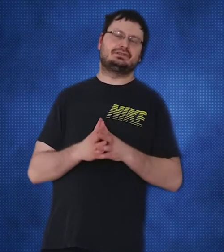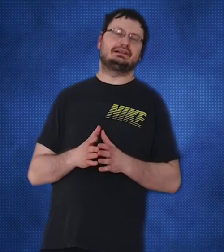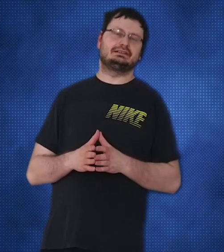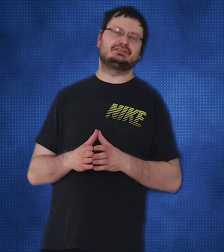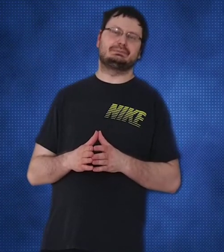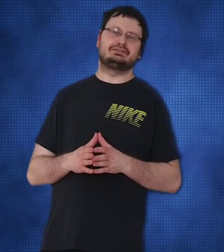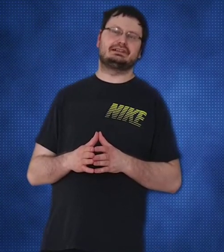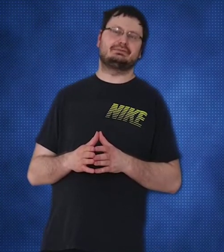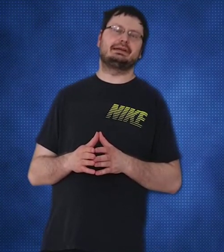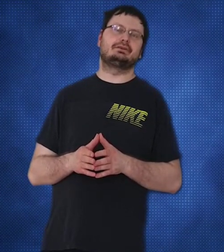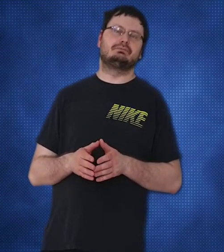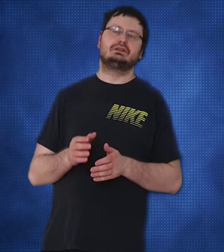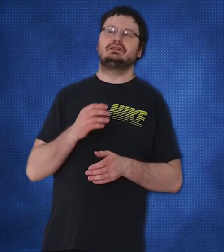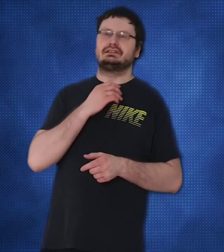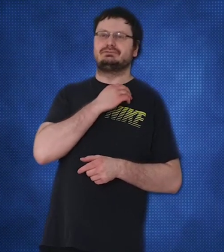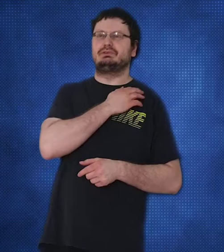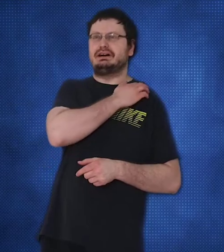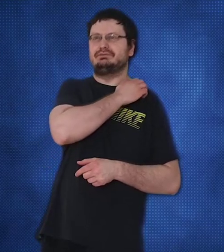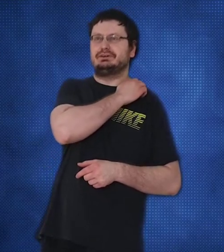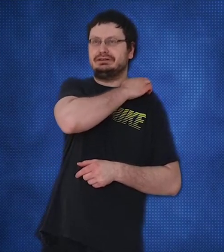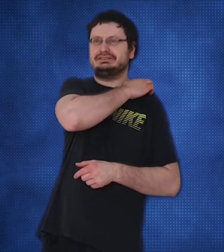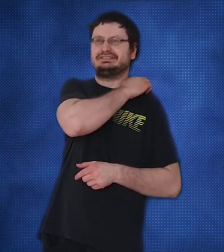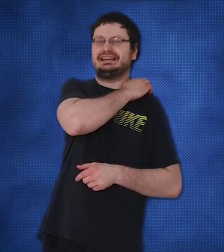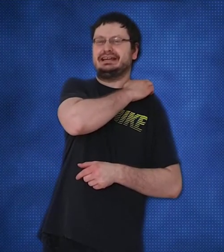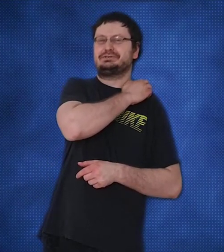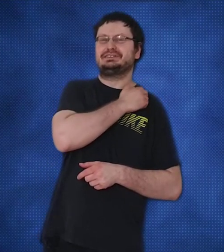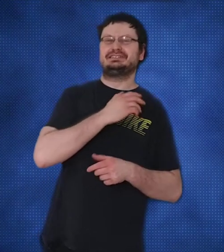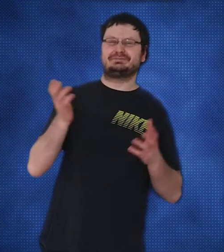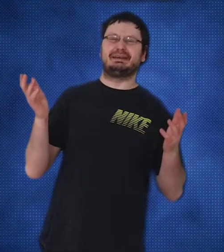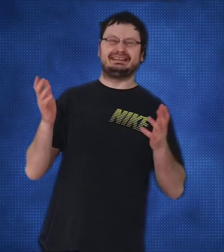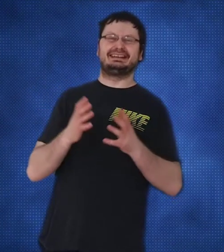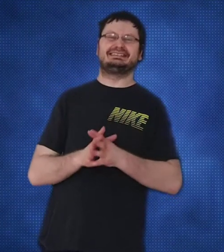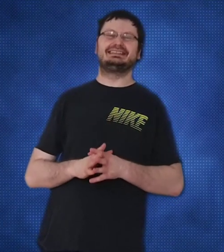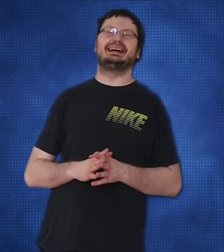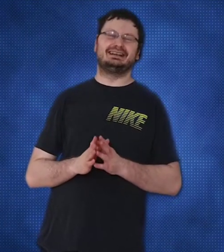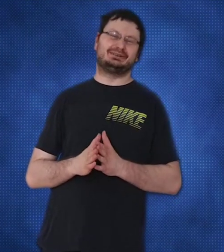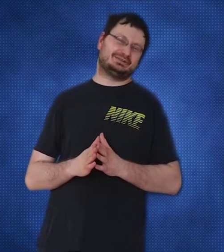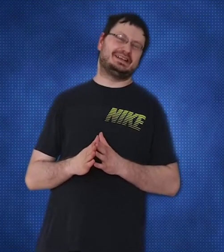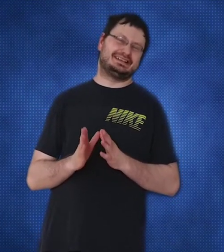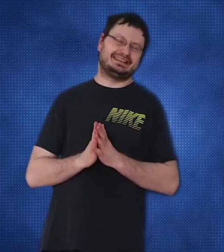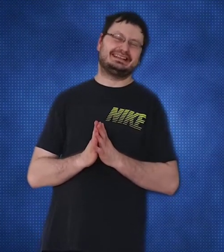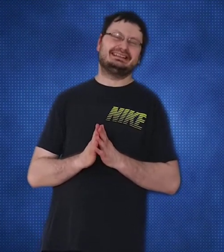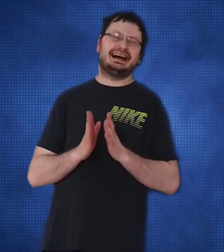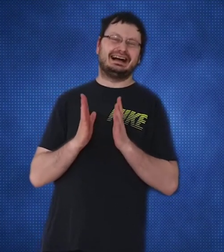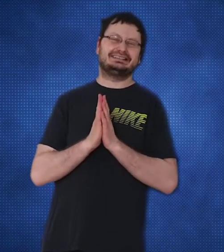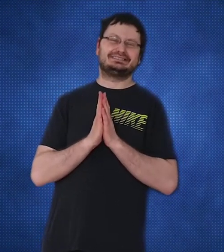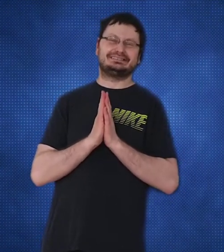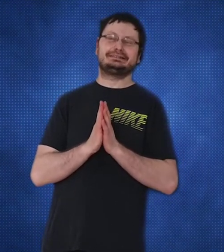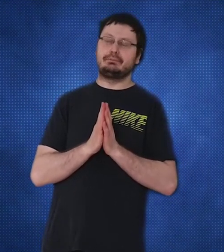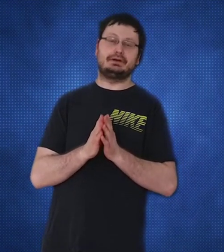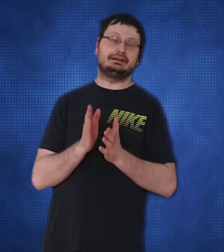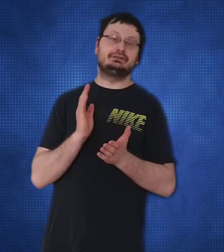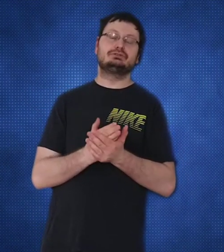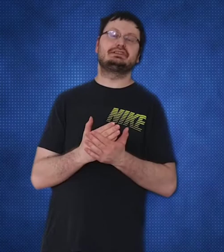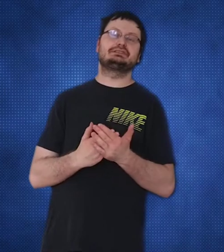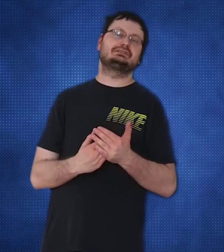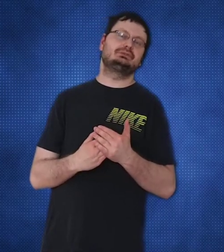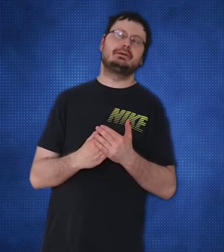verhalten, dass ich mir gesagt habe, hey, komm, das bewahren wir uns für den späteren Teil auch. Also, es kommt mal ein Newsletter von mir,